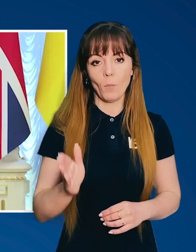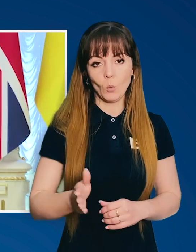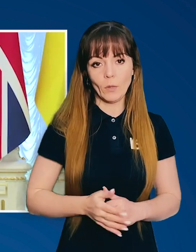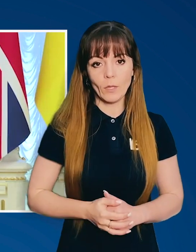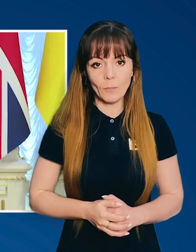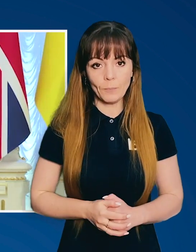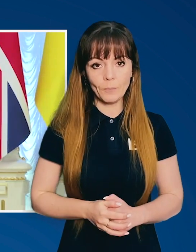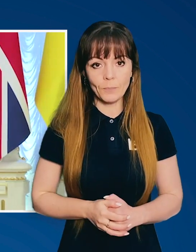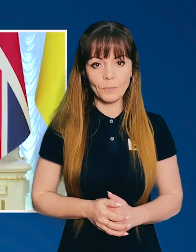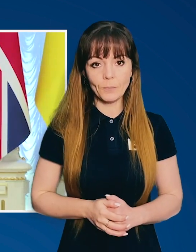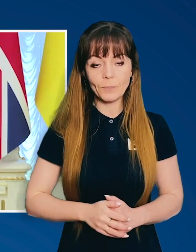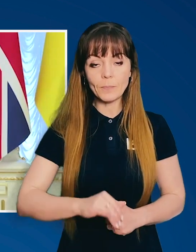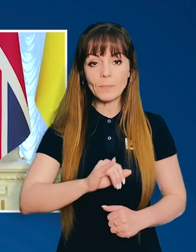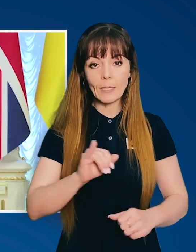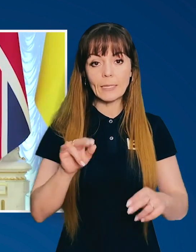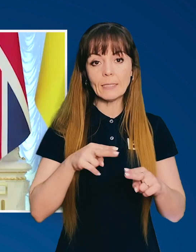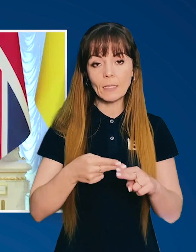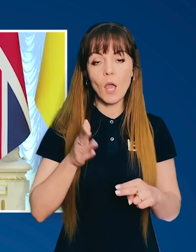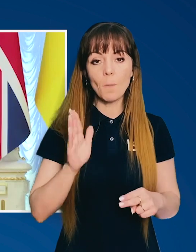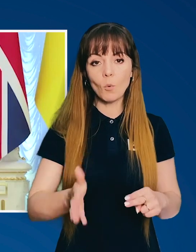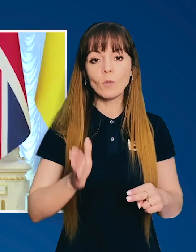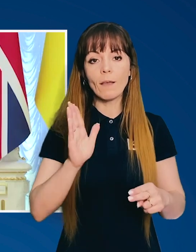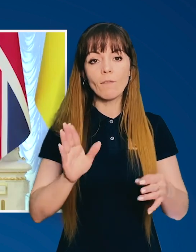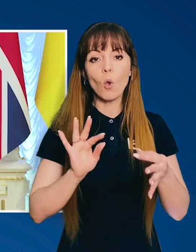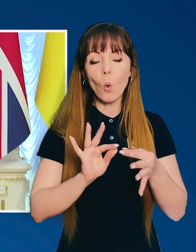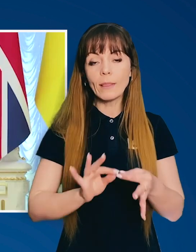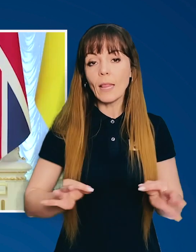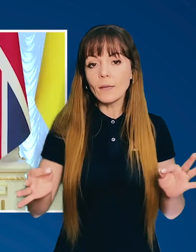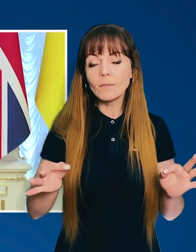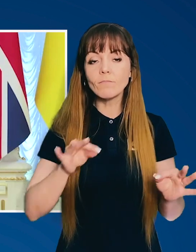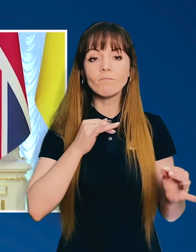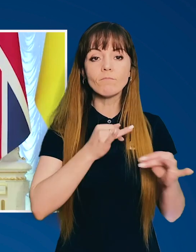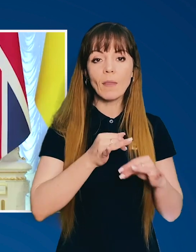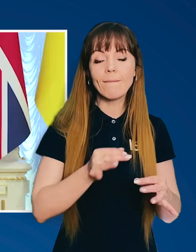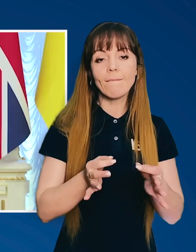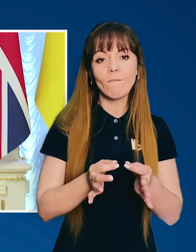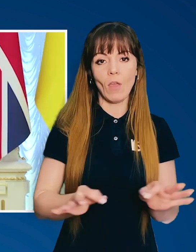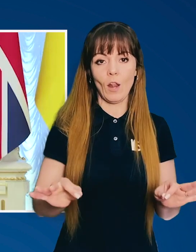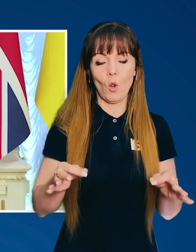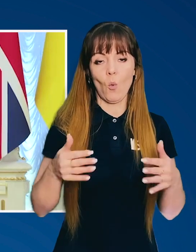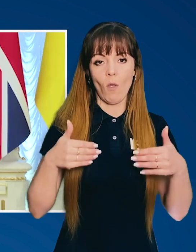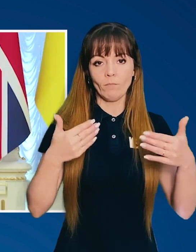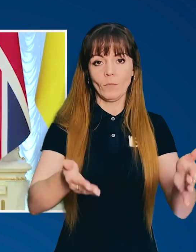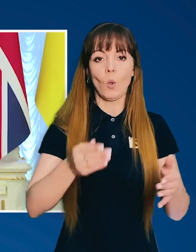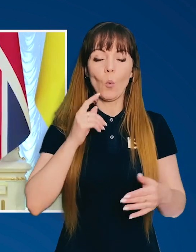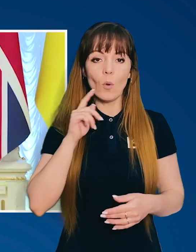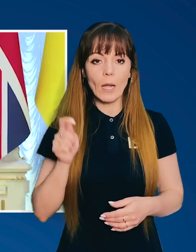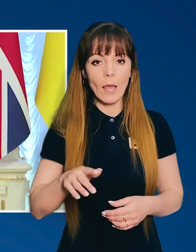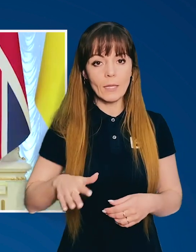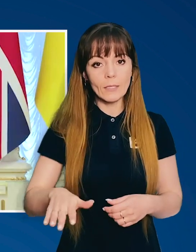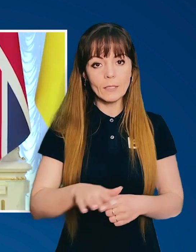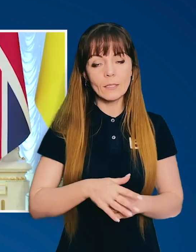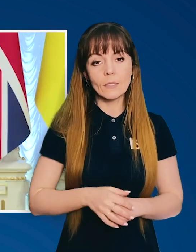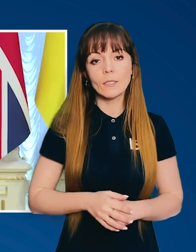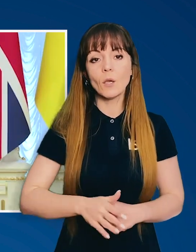майбутнє, про майбутнє. І це буде вже в контексті вільної України.